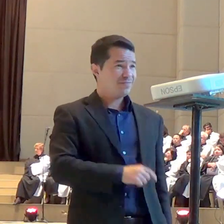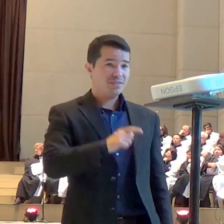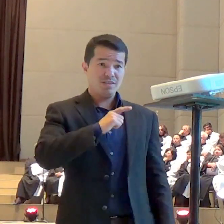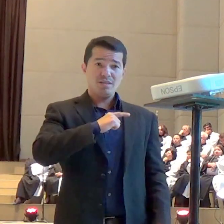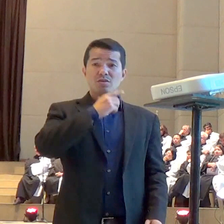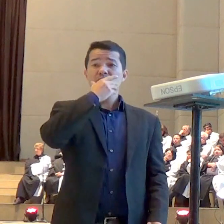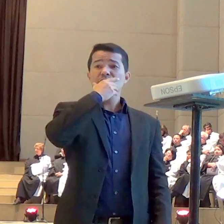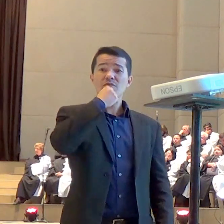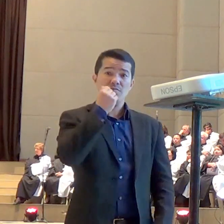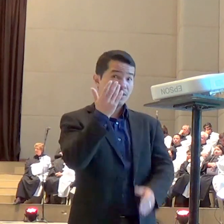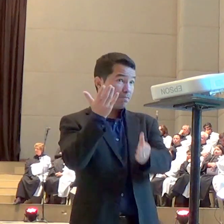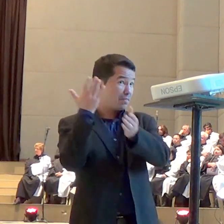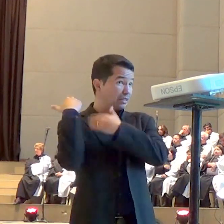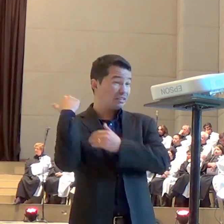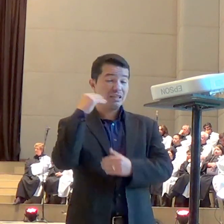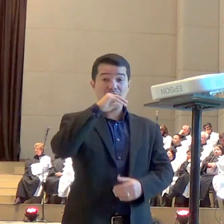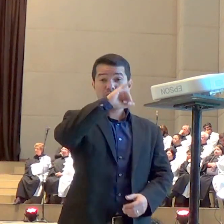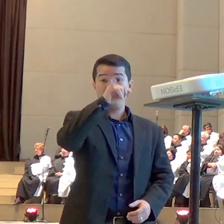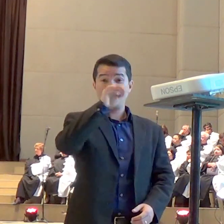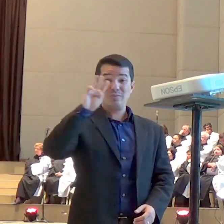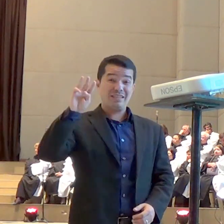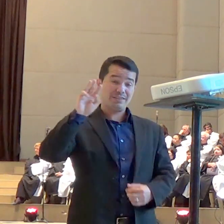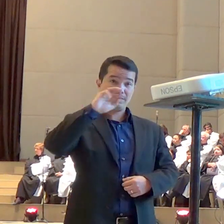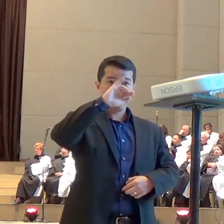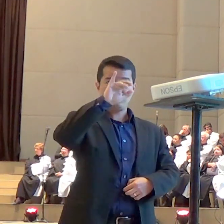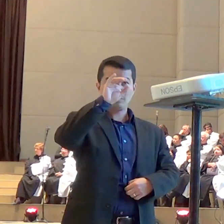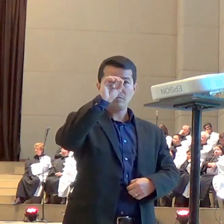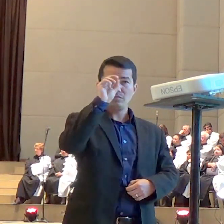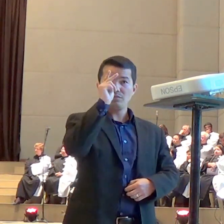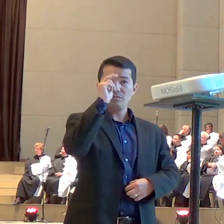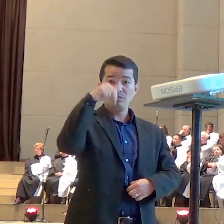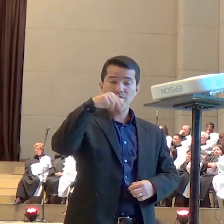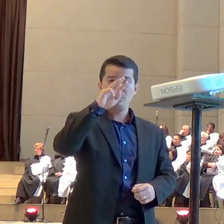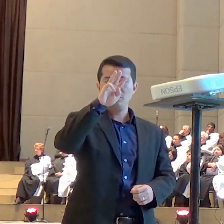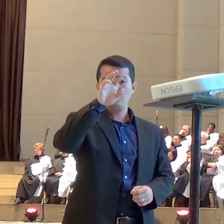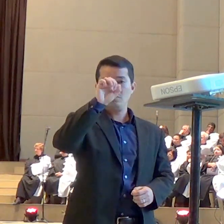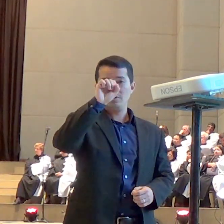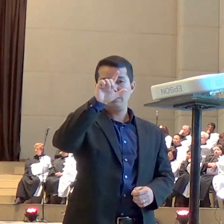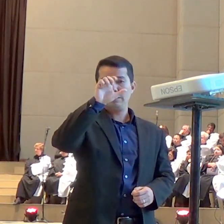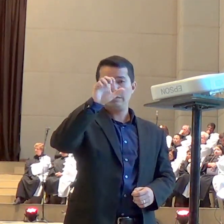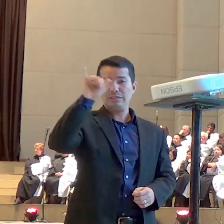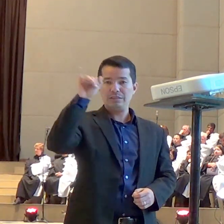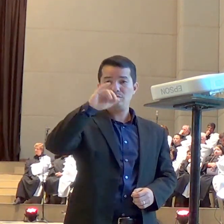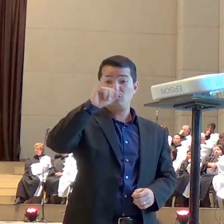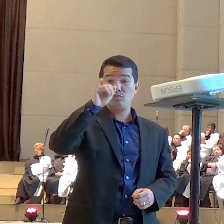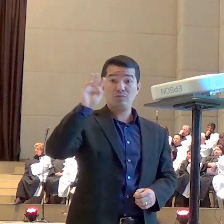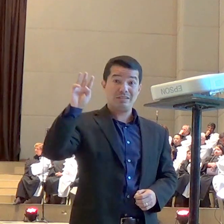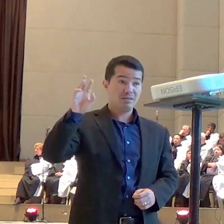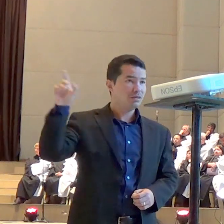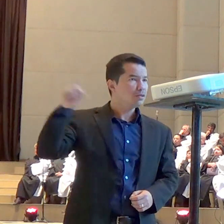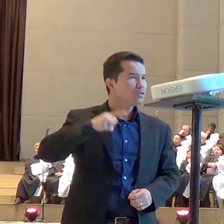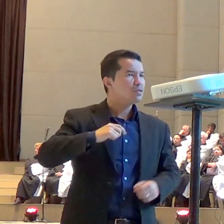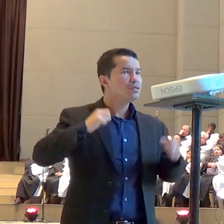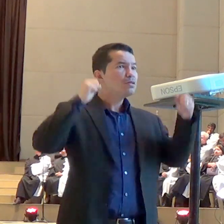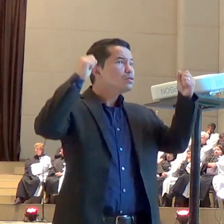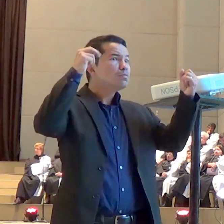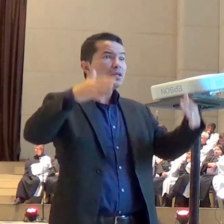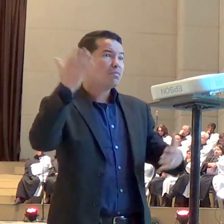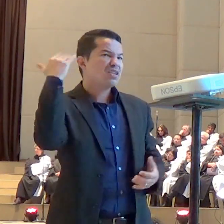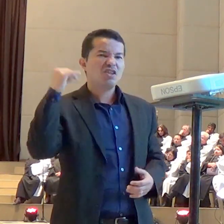Deus não faz absolutamente nada a não ser que alguém ore eu acho que é um